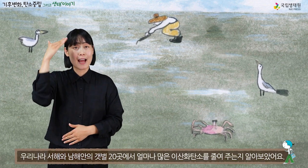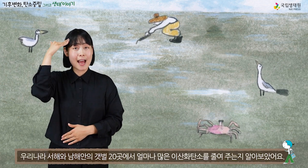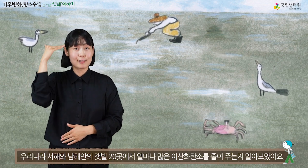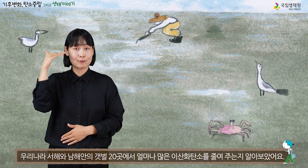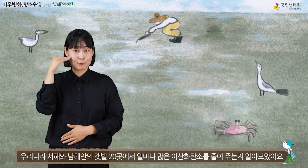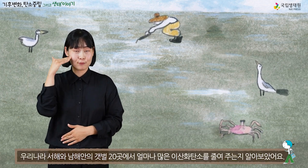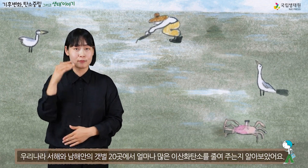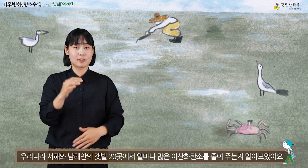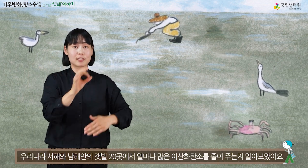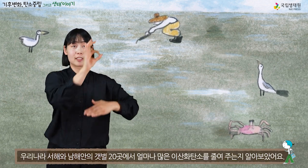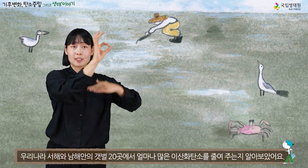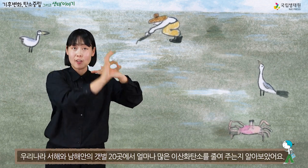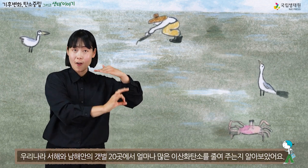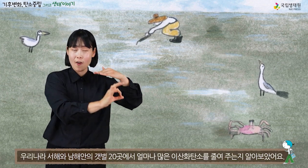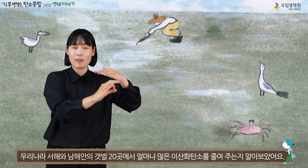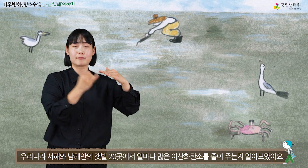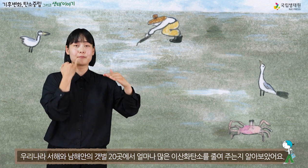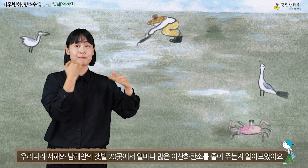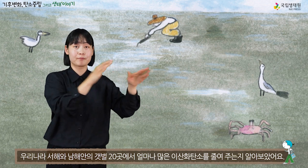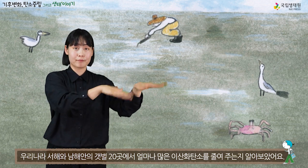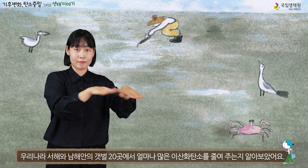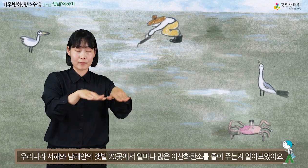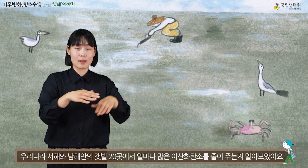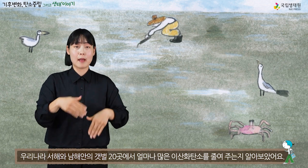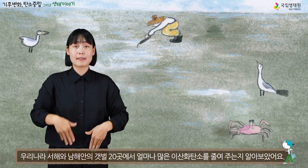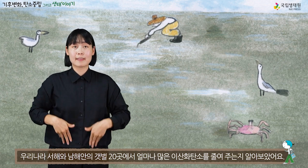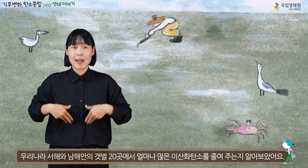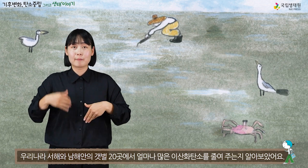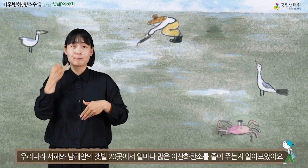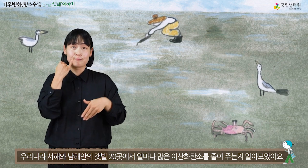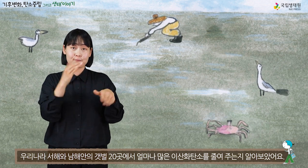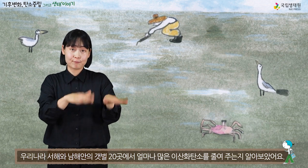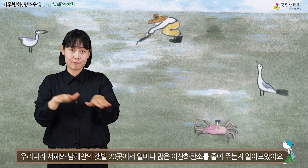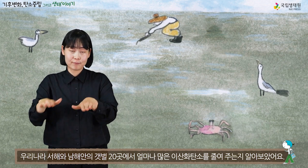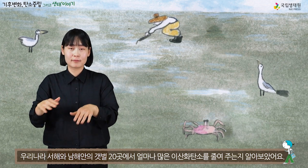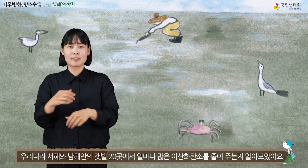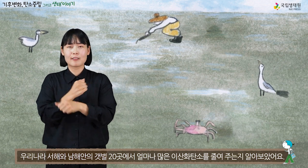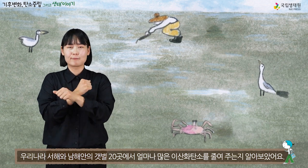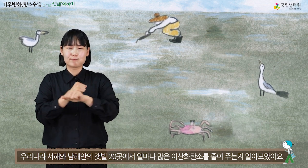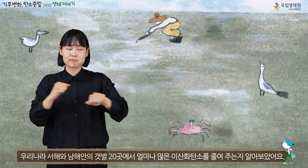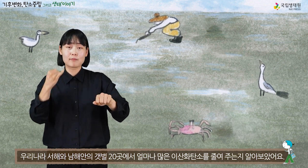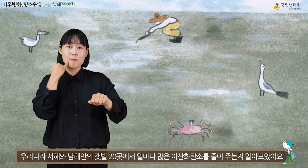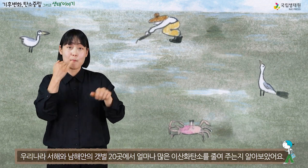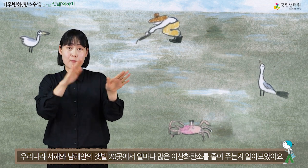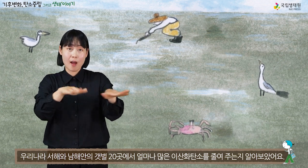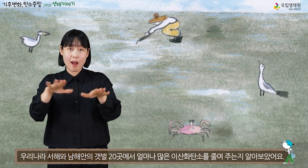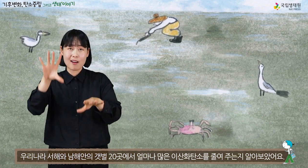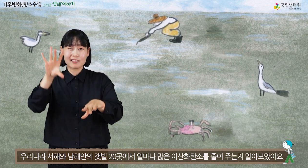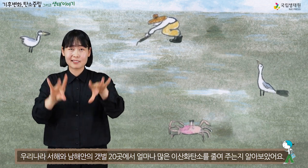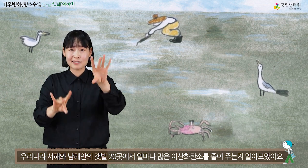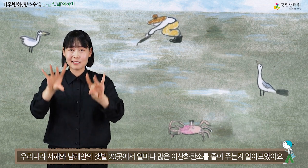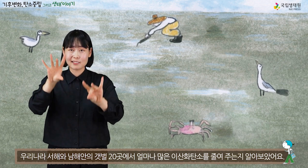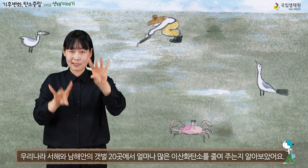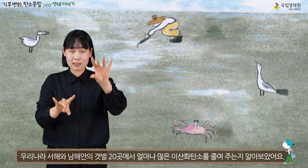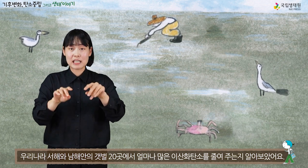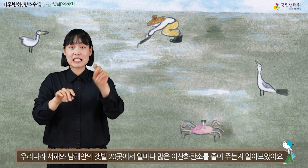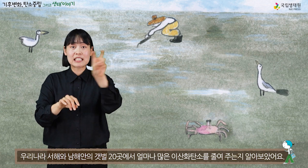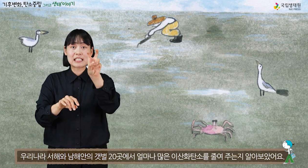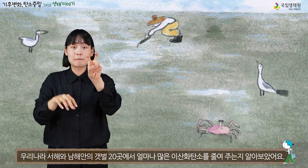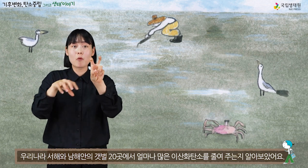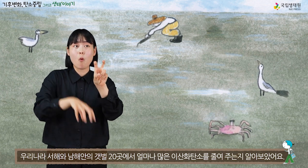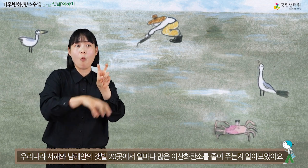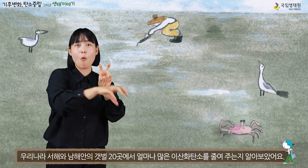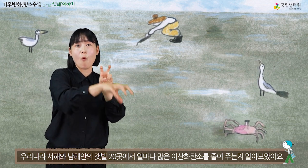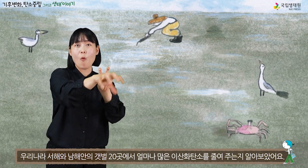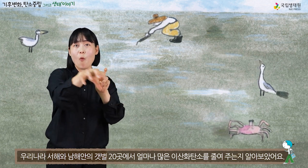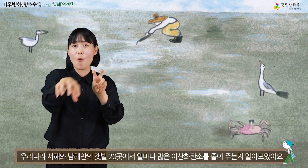우리나라 서해와 남해안의 갯벌 20곳에서 얼마나 많은 이산화탄소를 줄여주는지